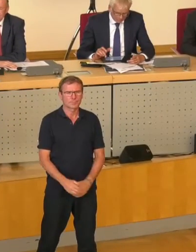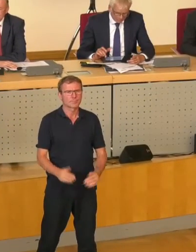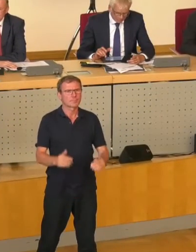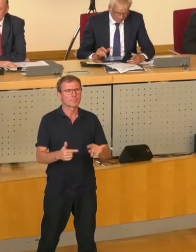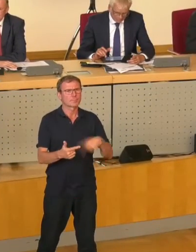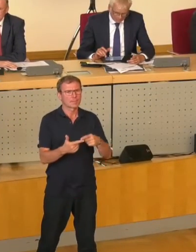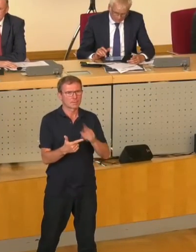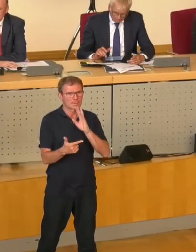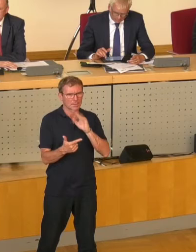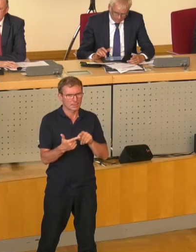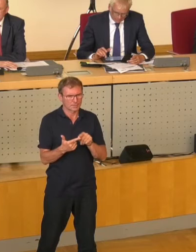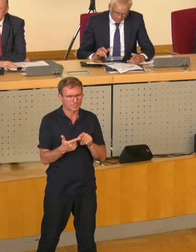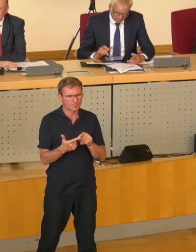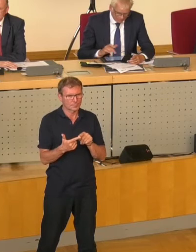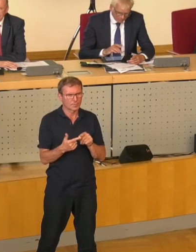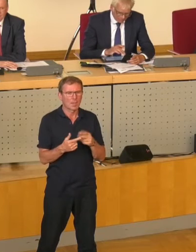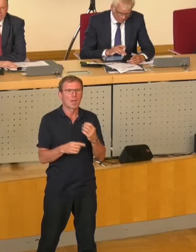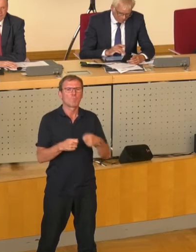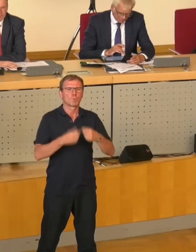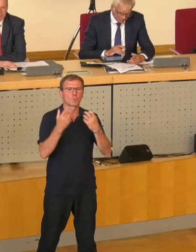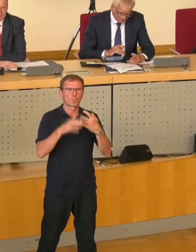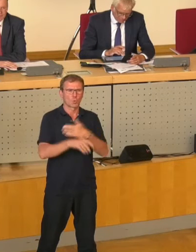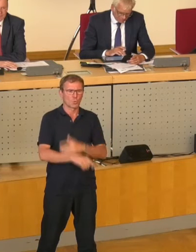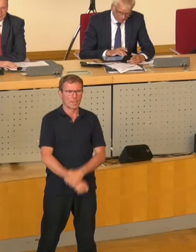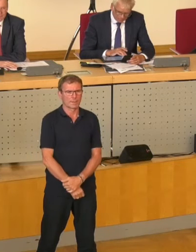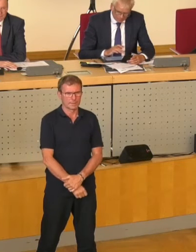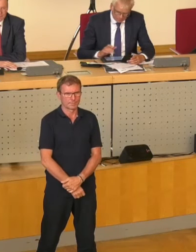Als nächste Fraktion Bündnis 90 Die Grünen, Herr Lichty.